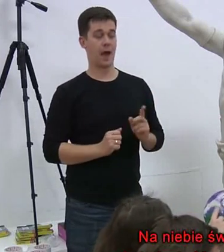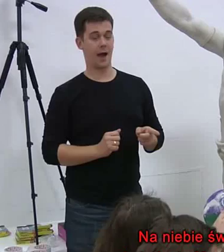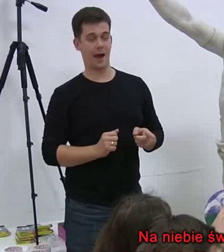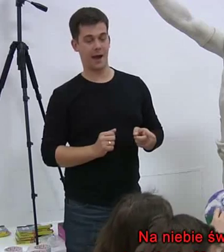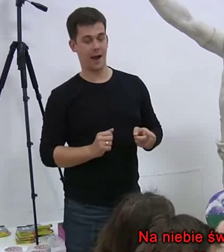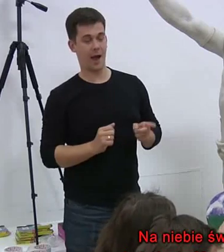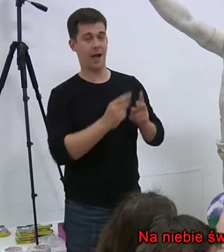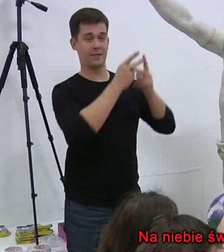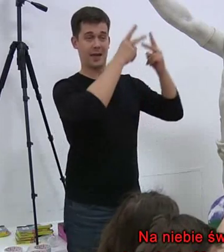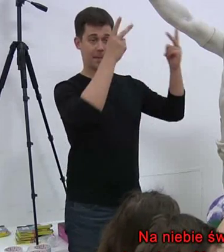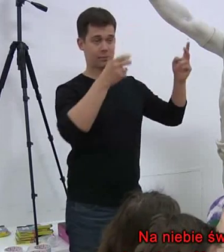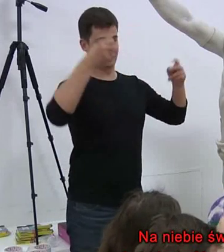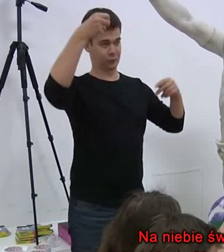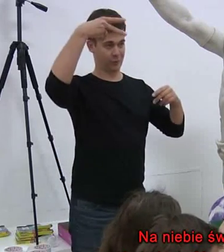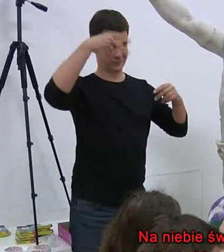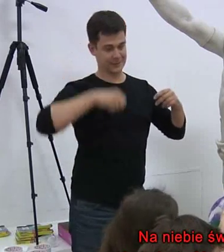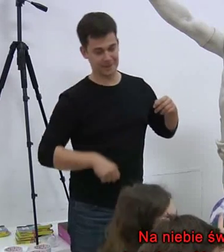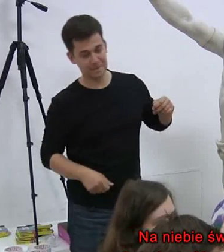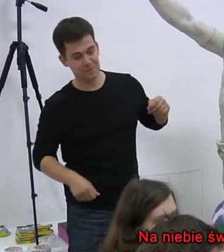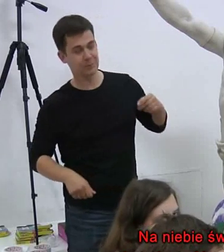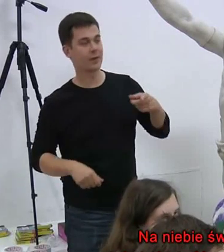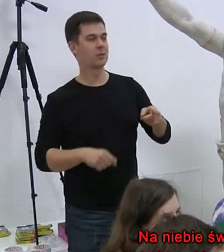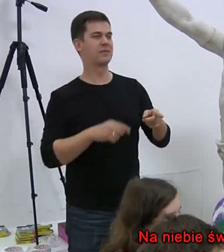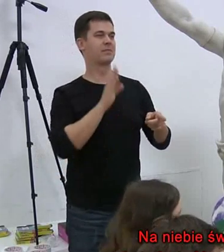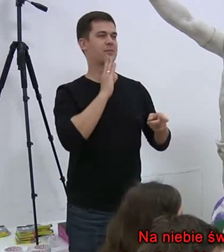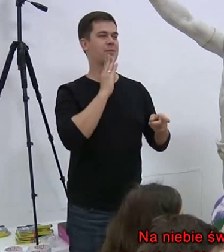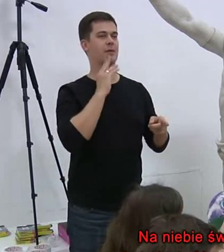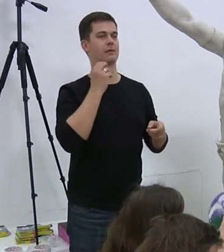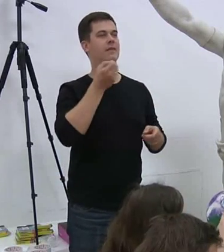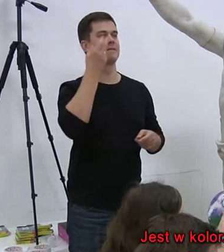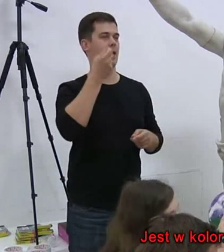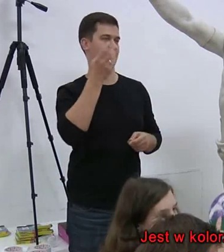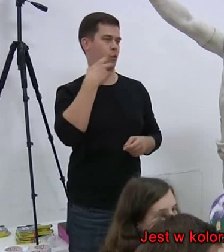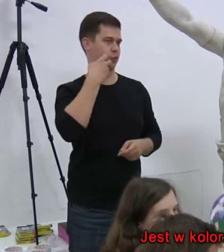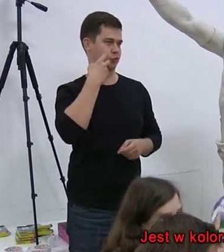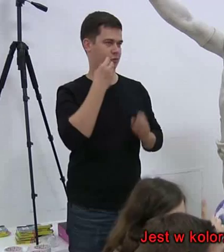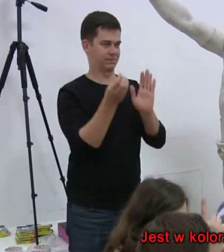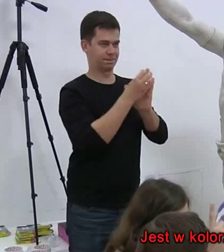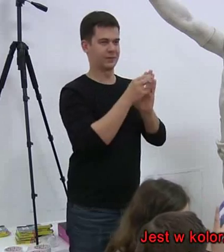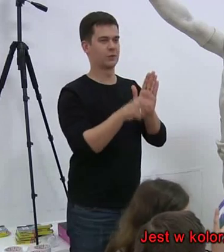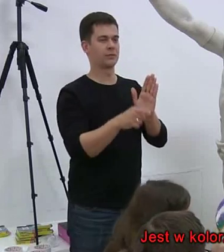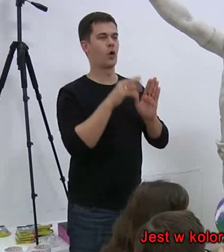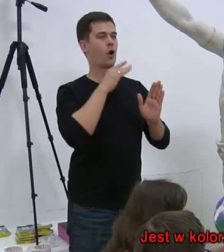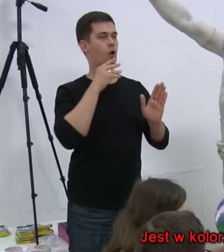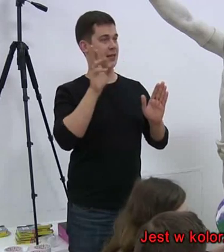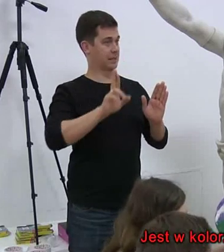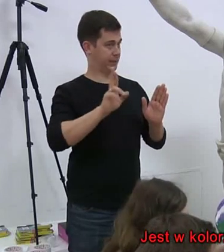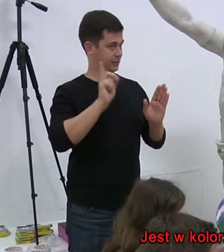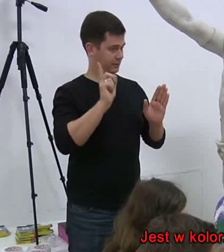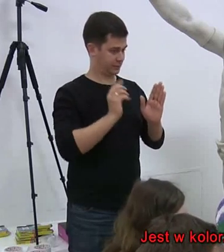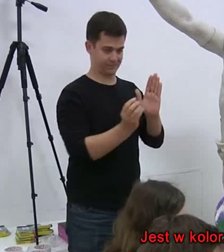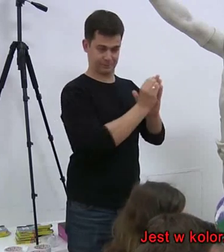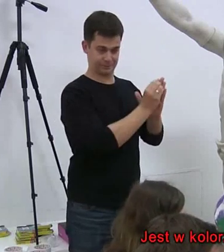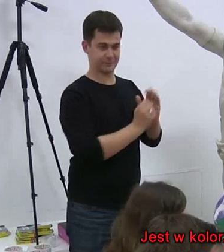Na niebie świeci słoneczko, ale to jest różyczka, a nie słoneczko. Jest w kolorze turkusowym, to podkreślam.